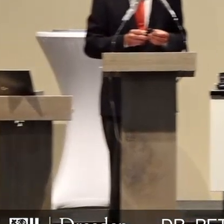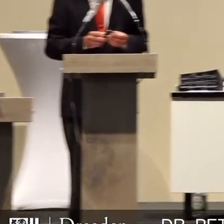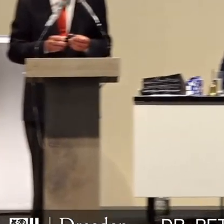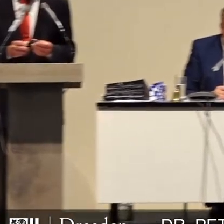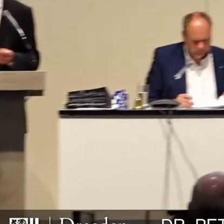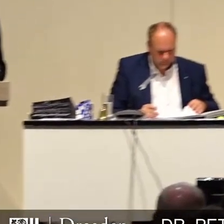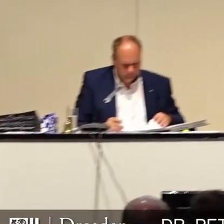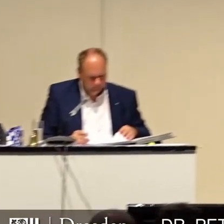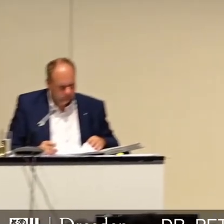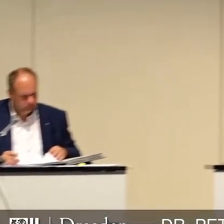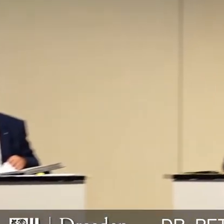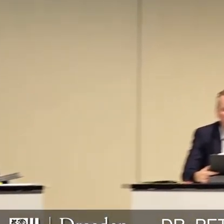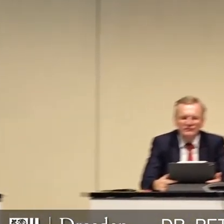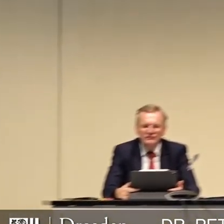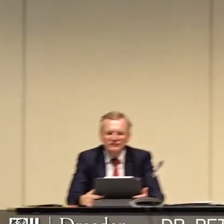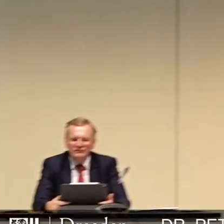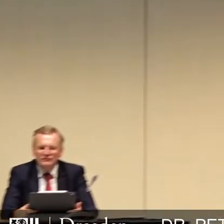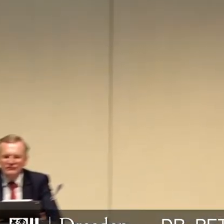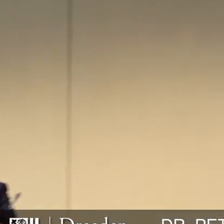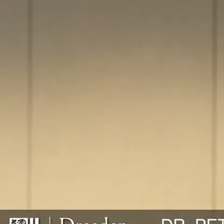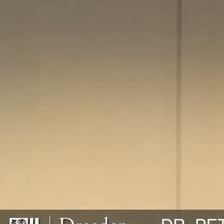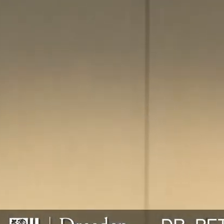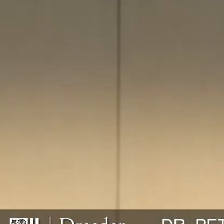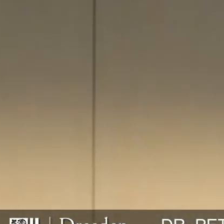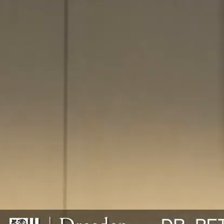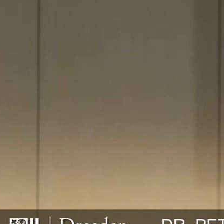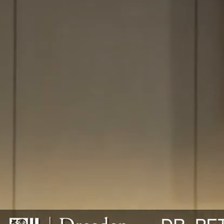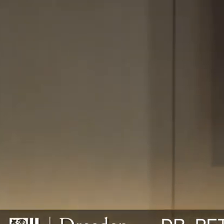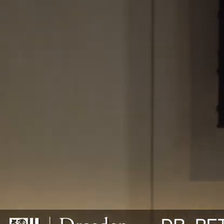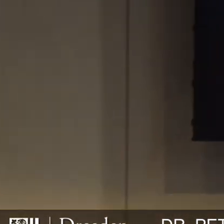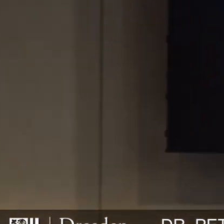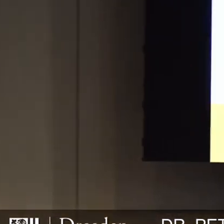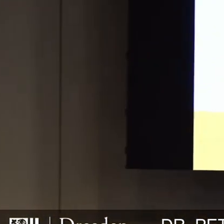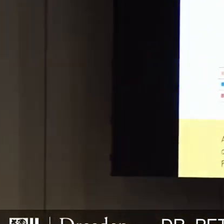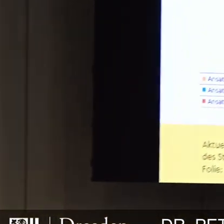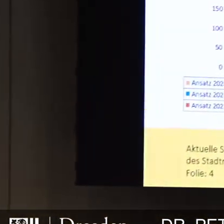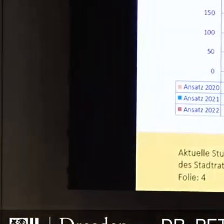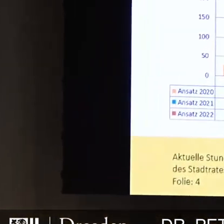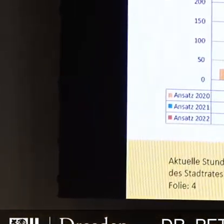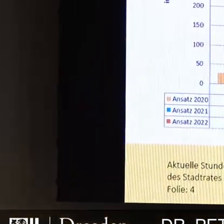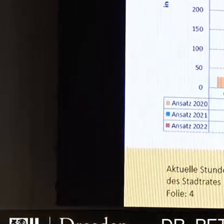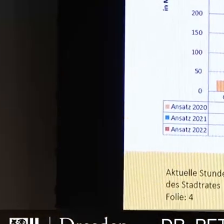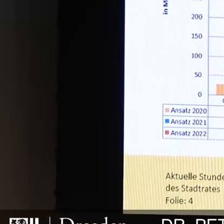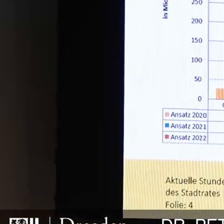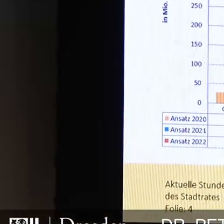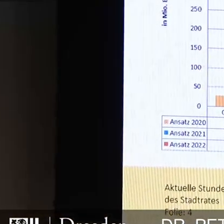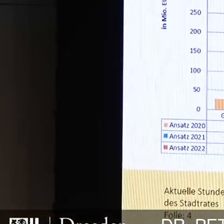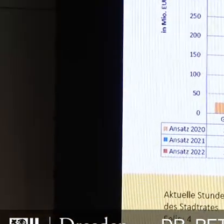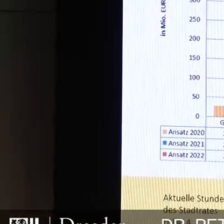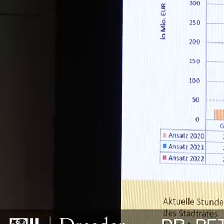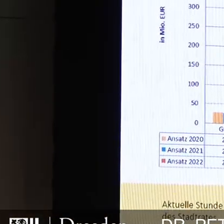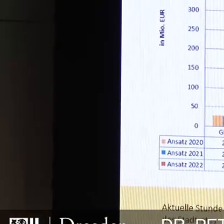Finanzen, Personal und Recht, kontinuierlich in seinen Ausgabemöglichkeiten. Der